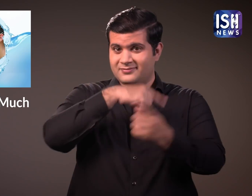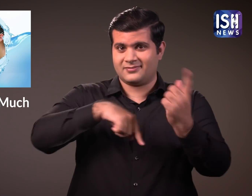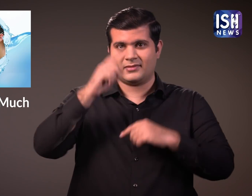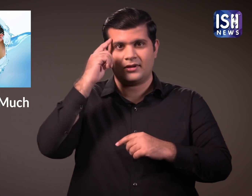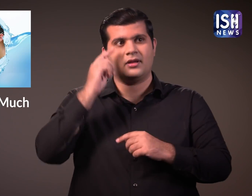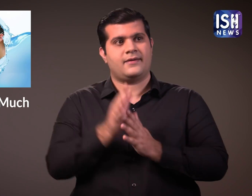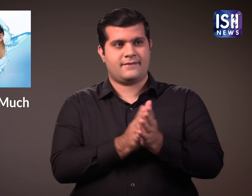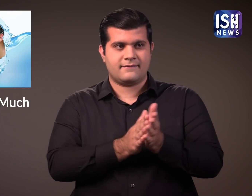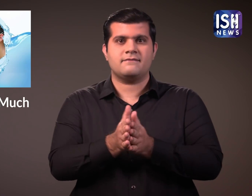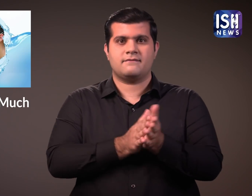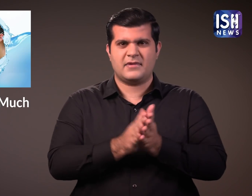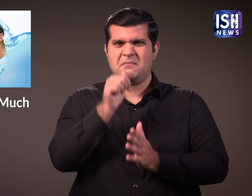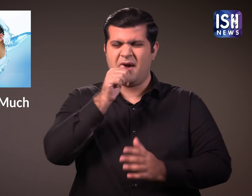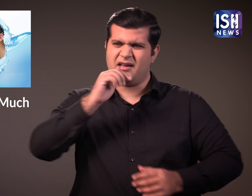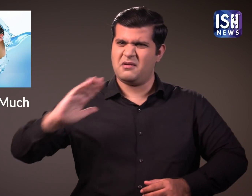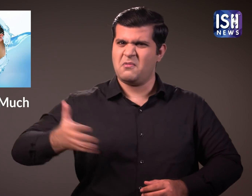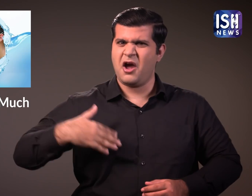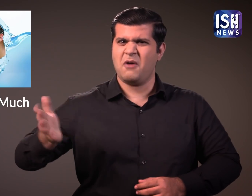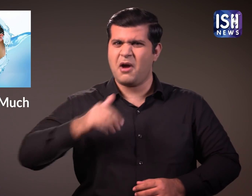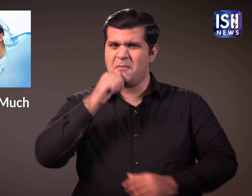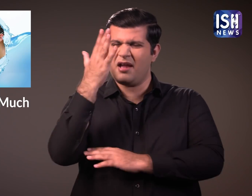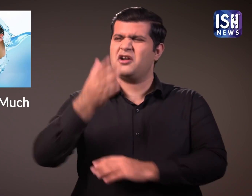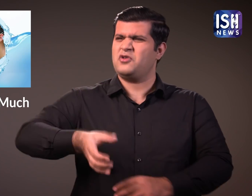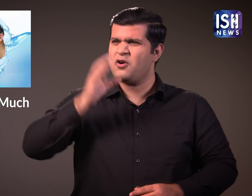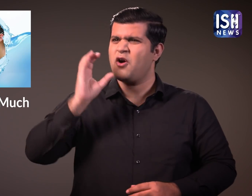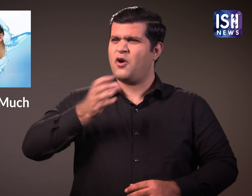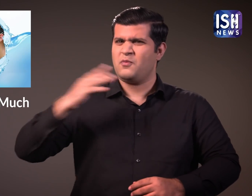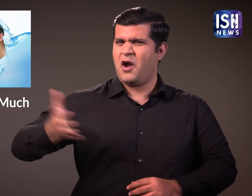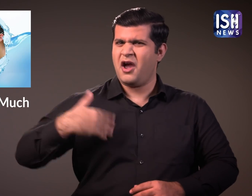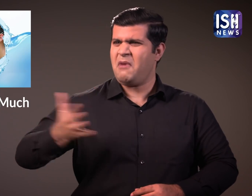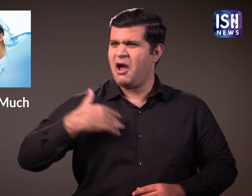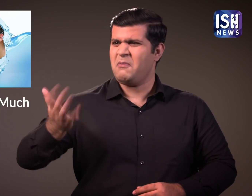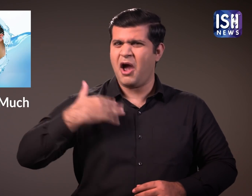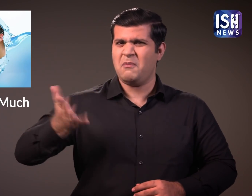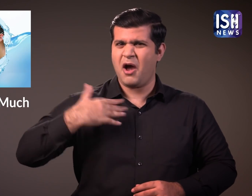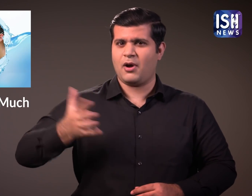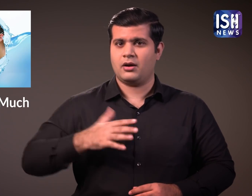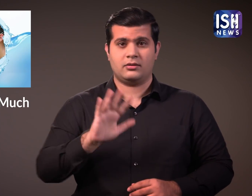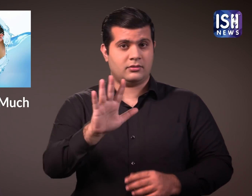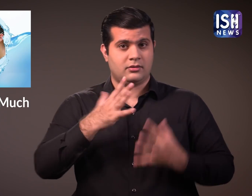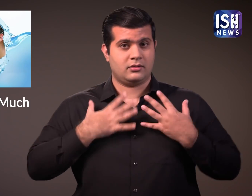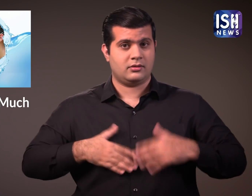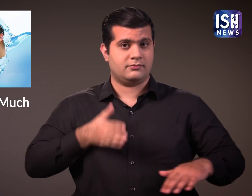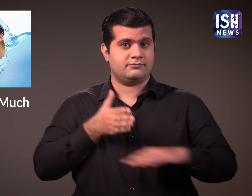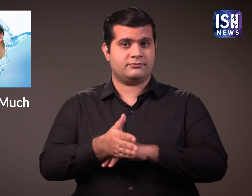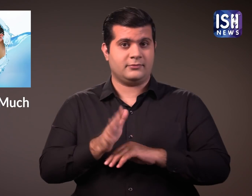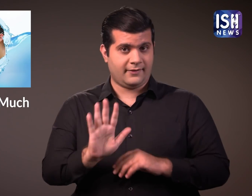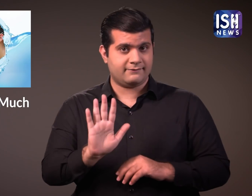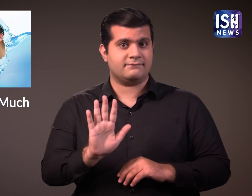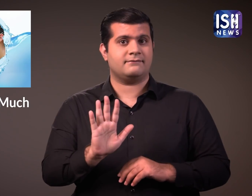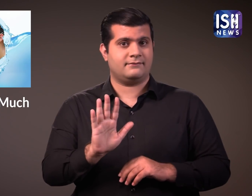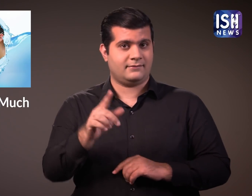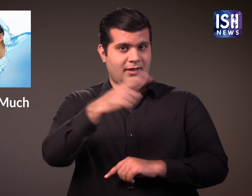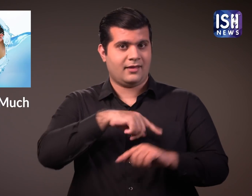लेकिन क्या आप जानते है कि पानी का अथ्यदिक सेवन वास्तव में हानिकारक है इसलिए आपको साफधान रहने के जरूरत है